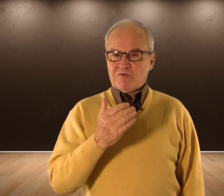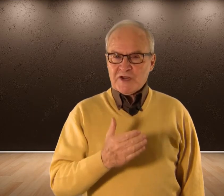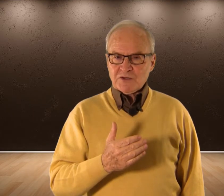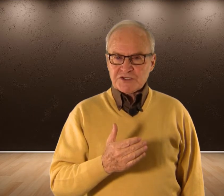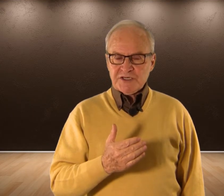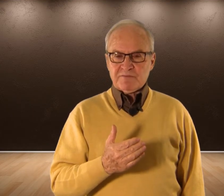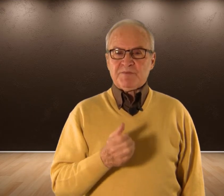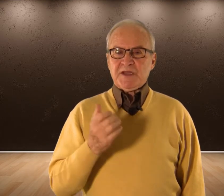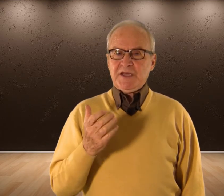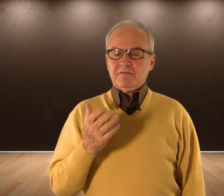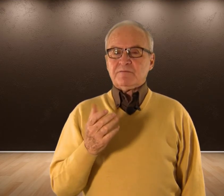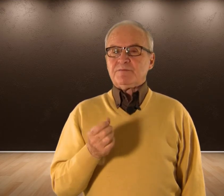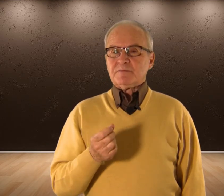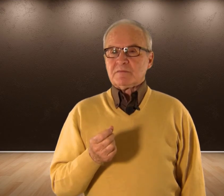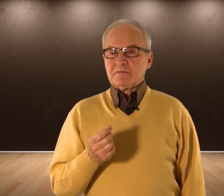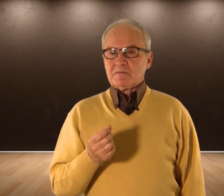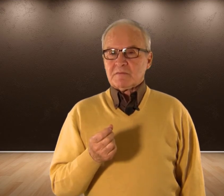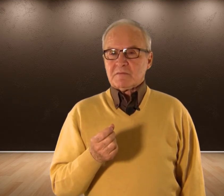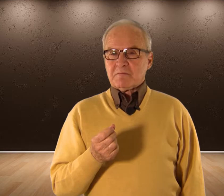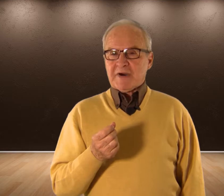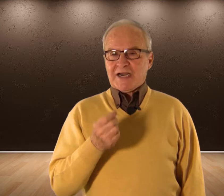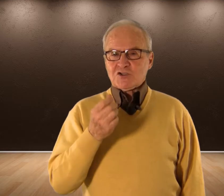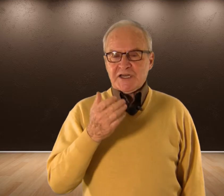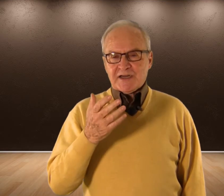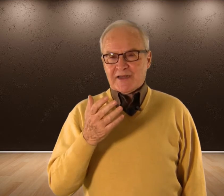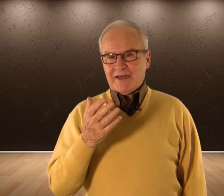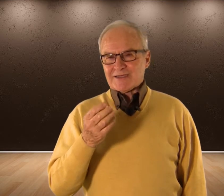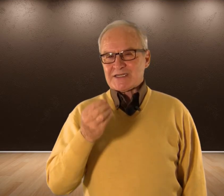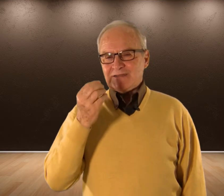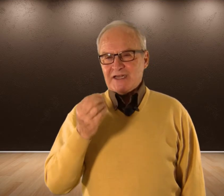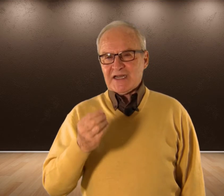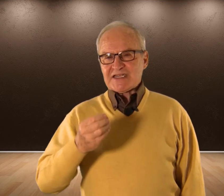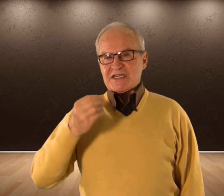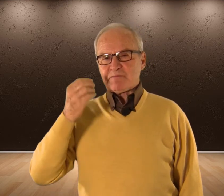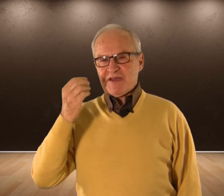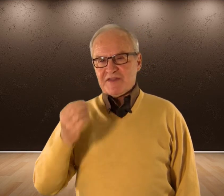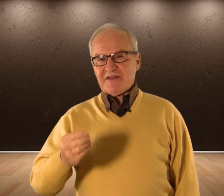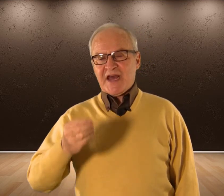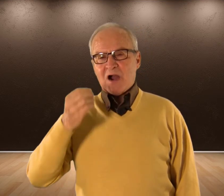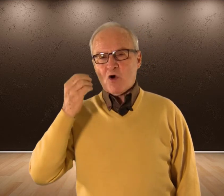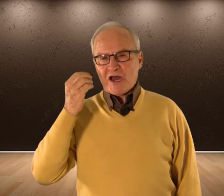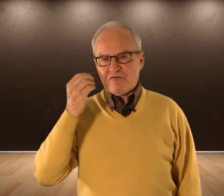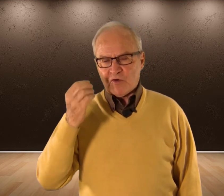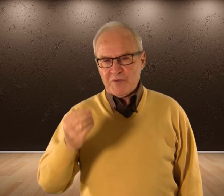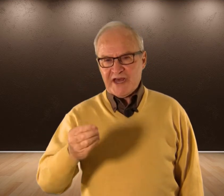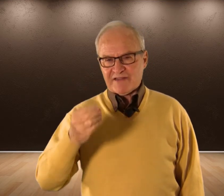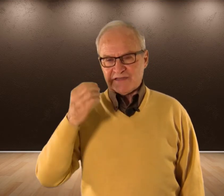Refugiándose Y Para no tener Que sentir Esa especie De agorafobia Del